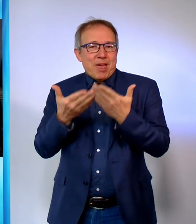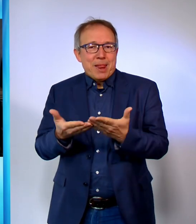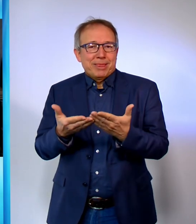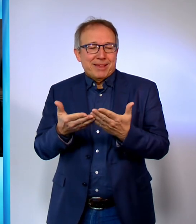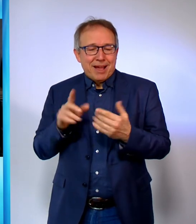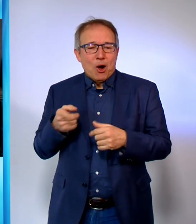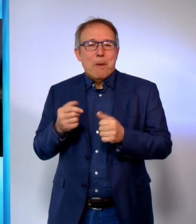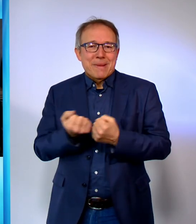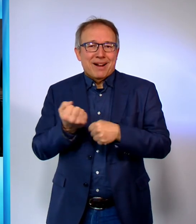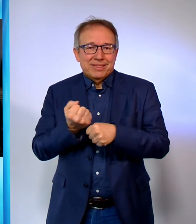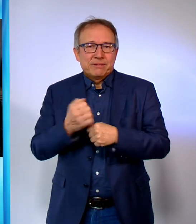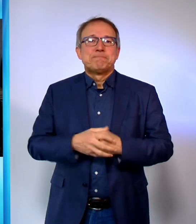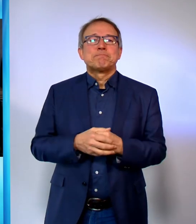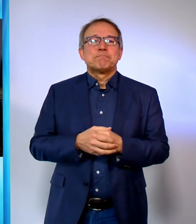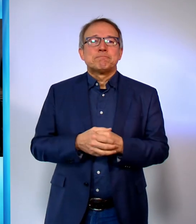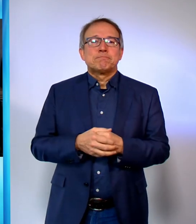Nachahmung.